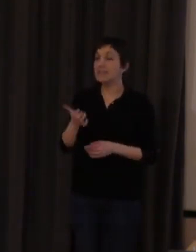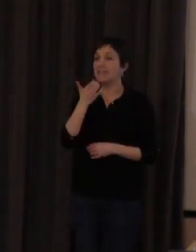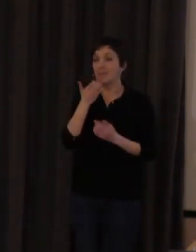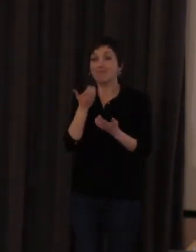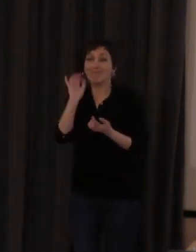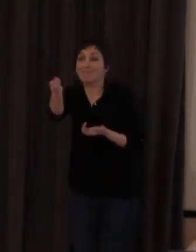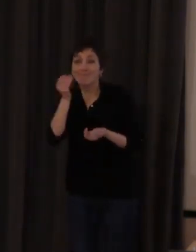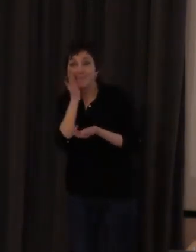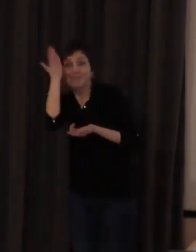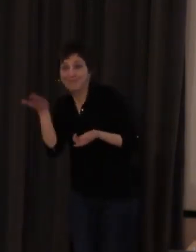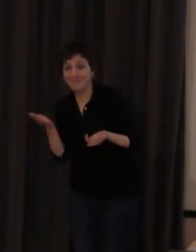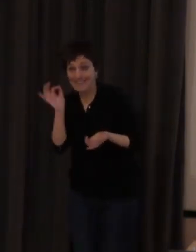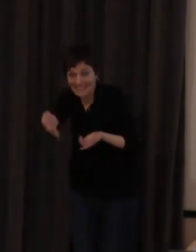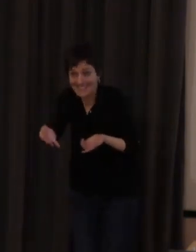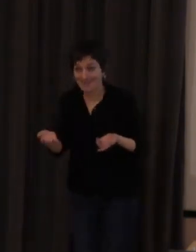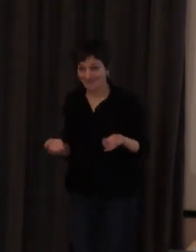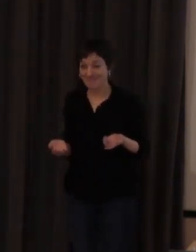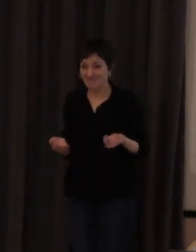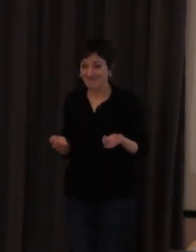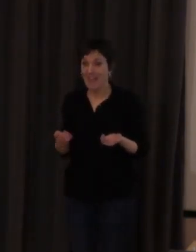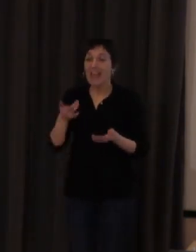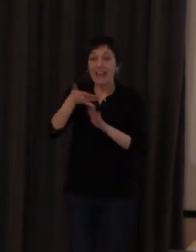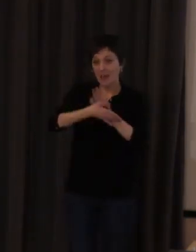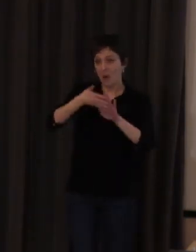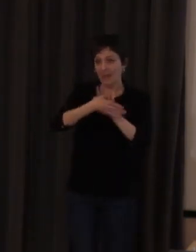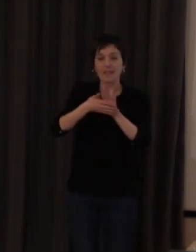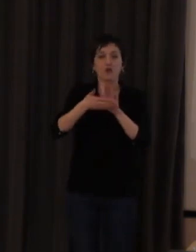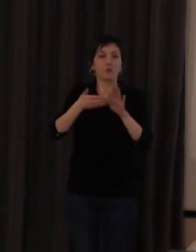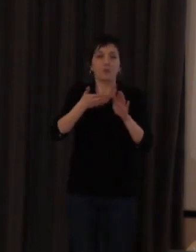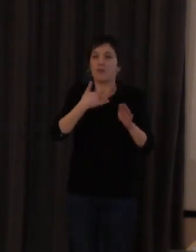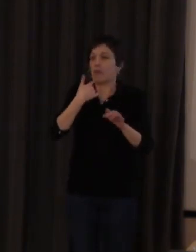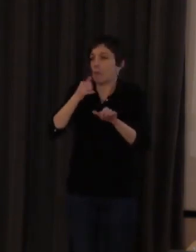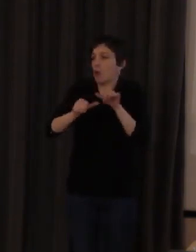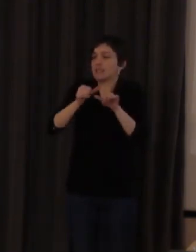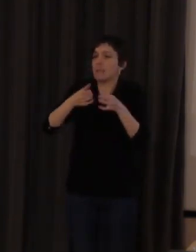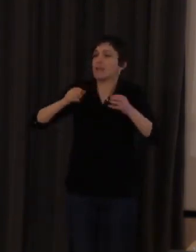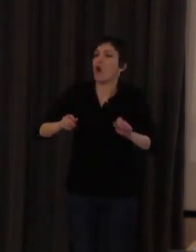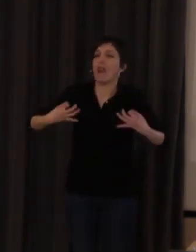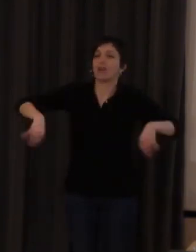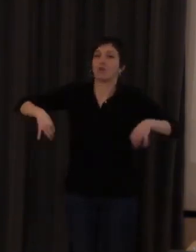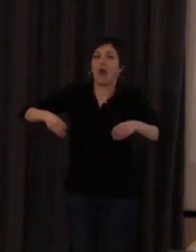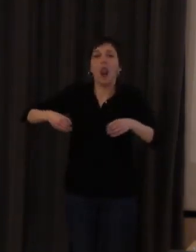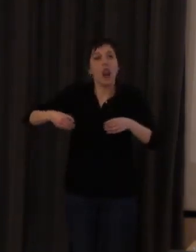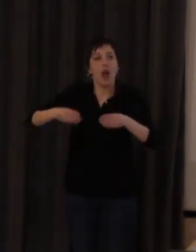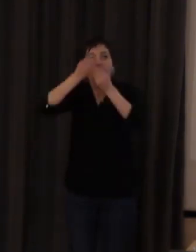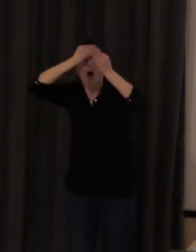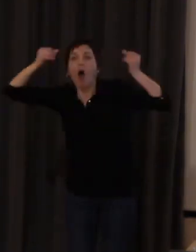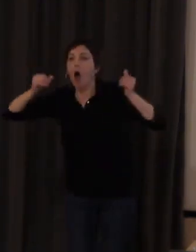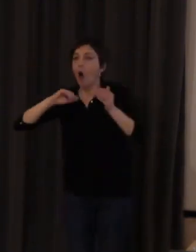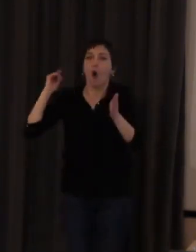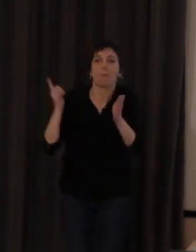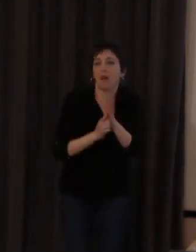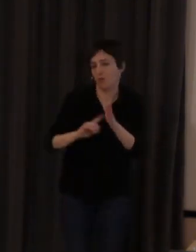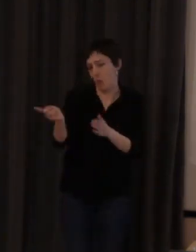adormece la lengua de signos en sí como procesamiento natural no se va mis alumnos se van en verano habrán signado más o menos